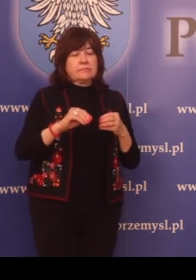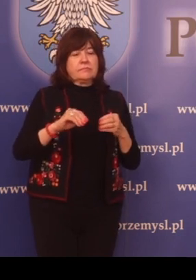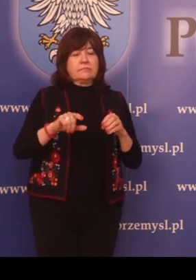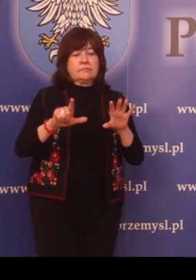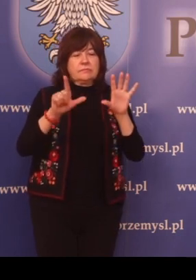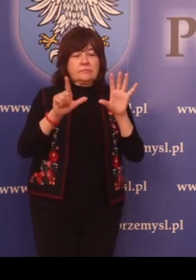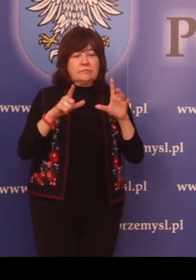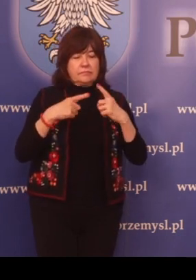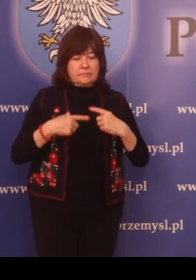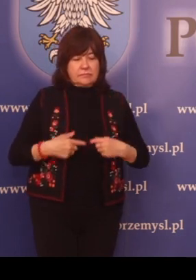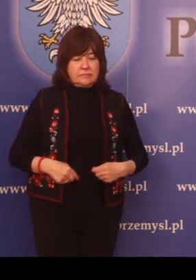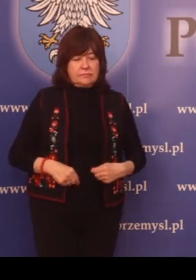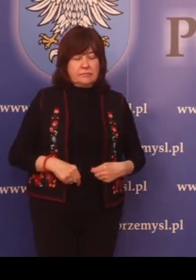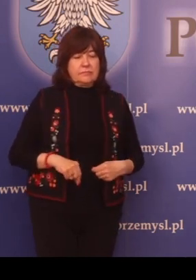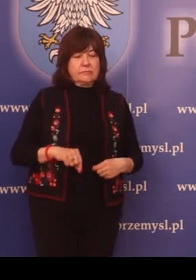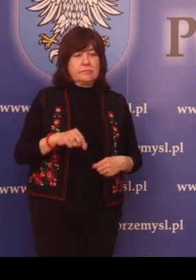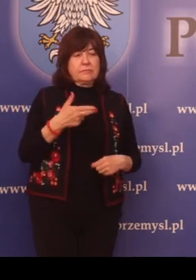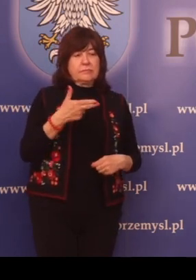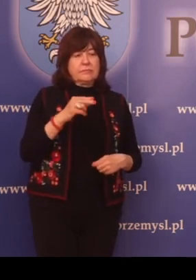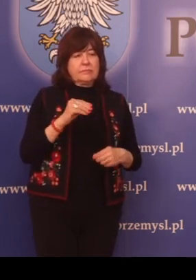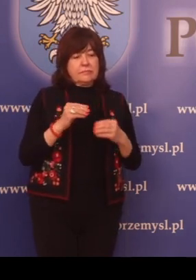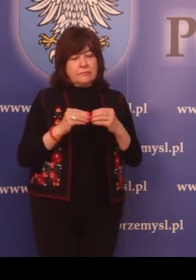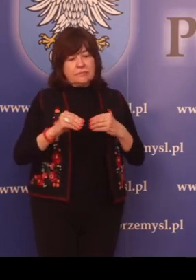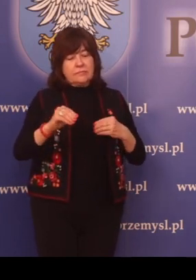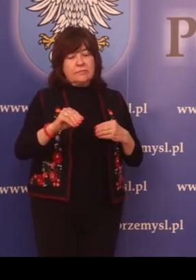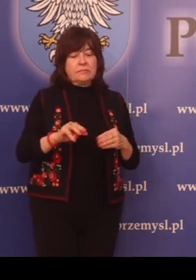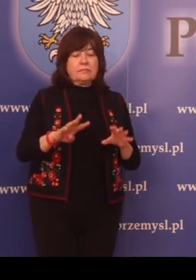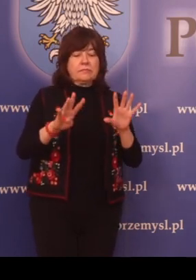9 osób łącznie z kierowcą.